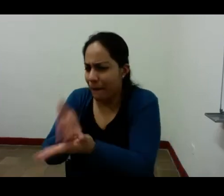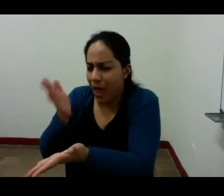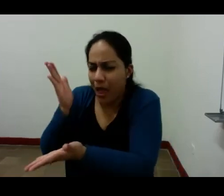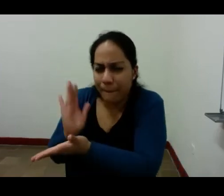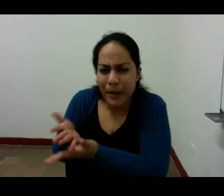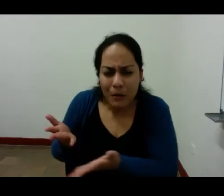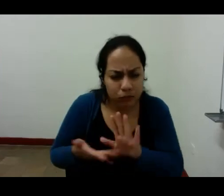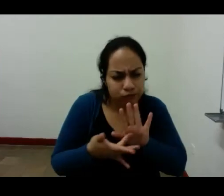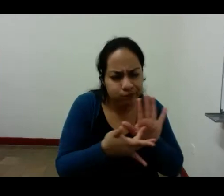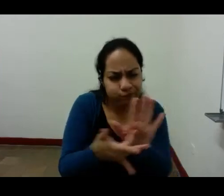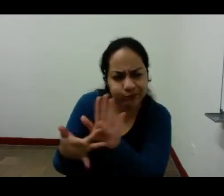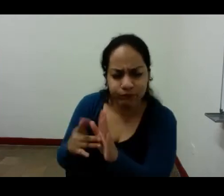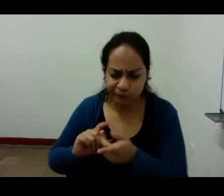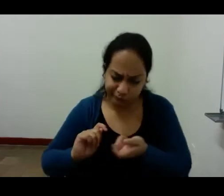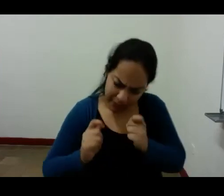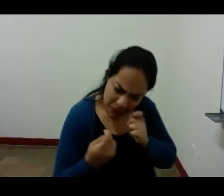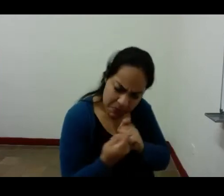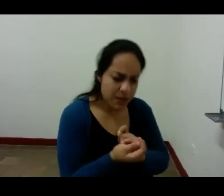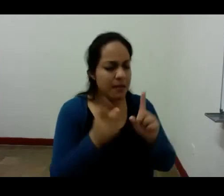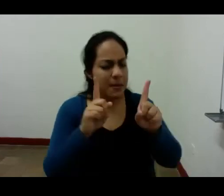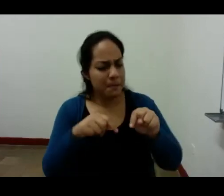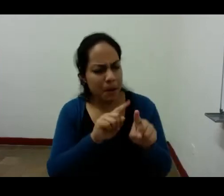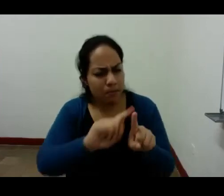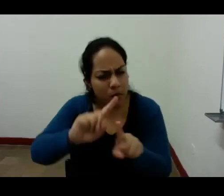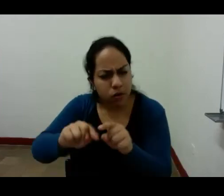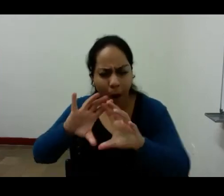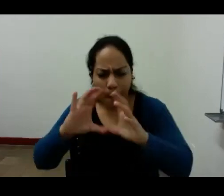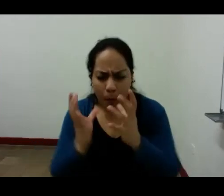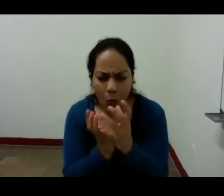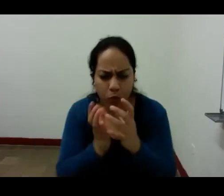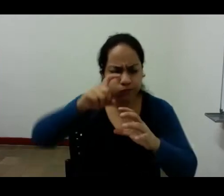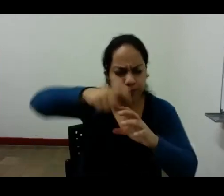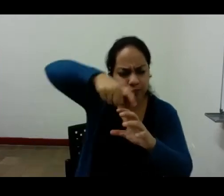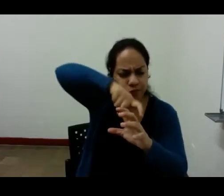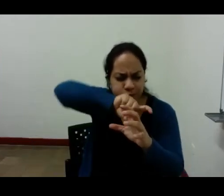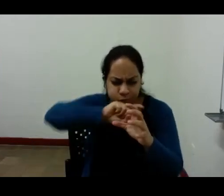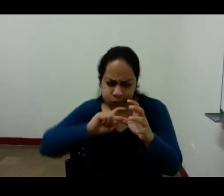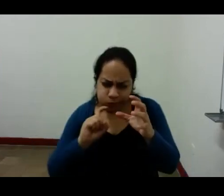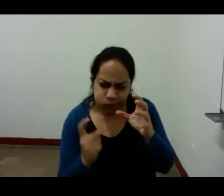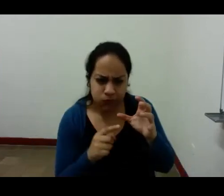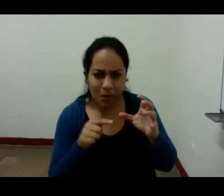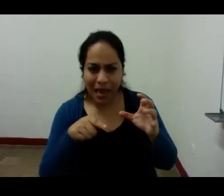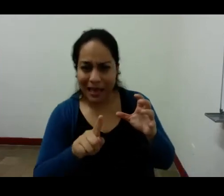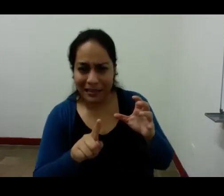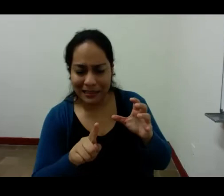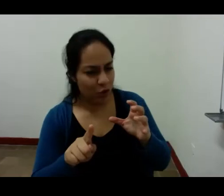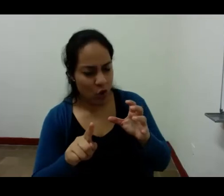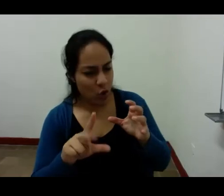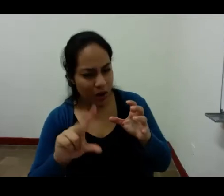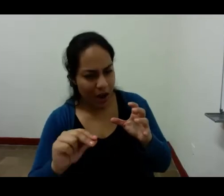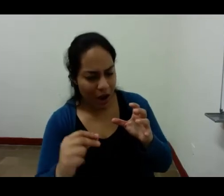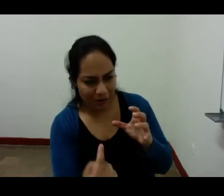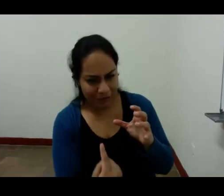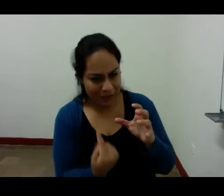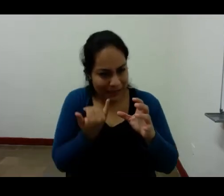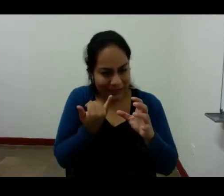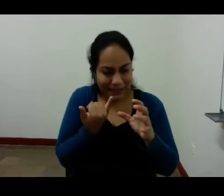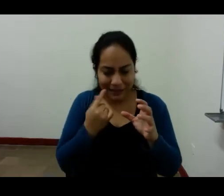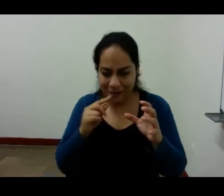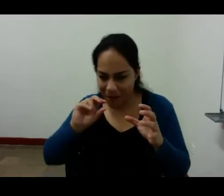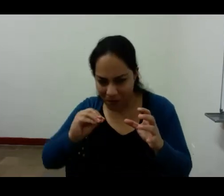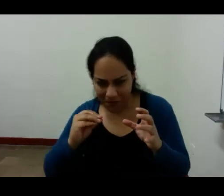variando entre varios mundos no siendo ni esto ni aquello dice